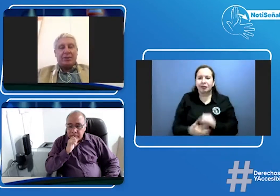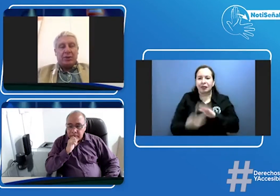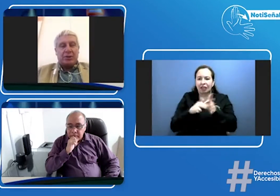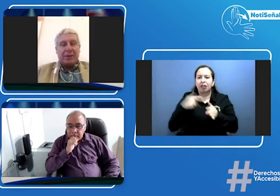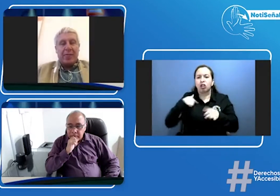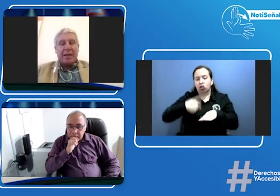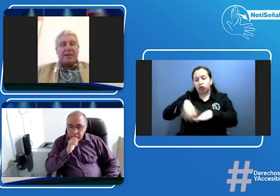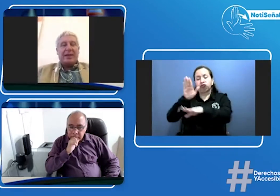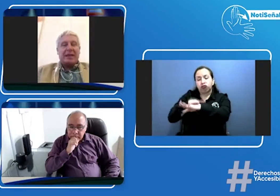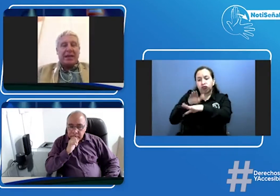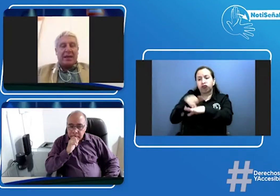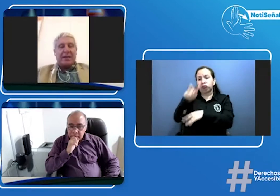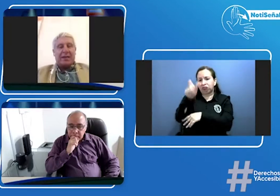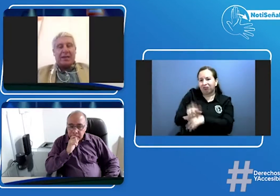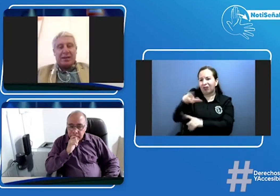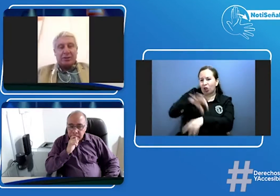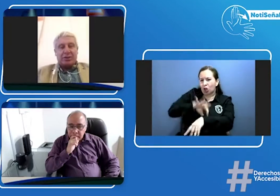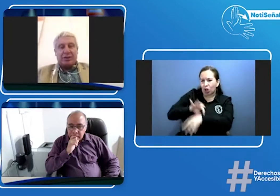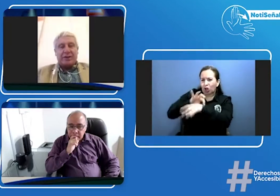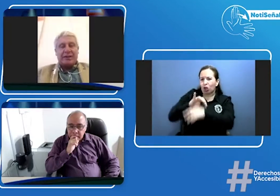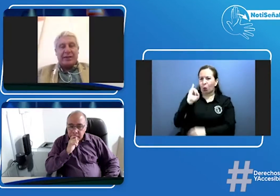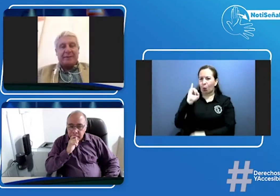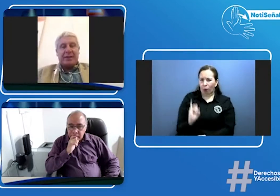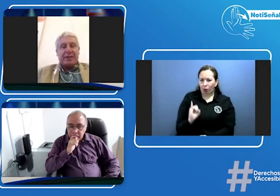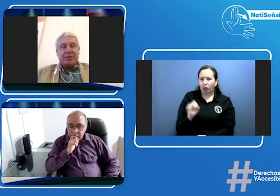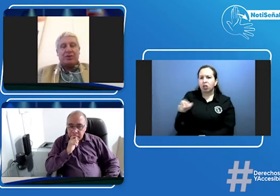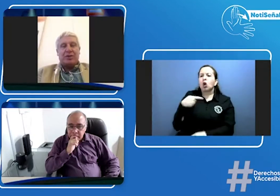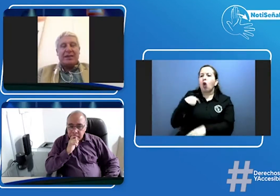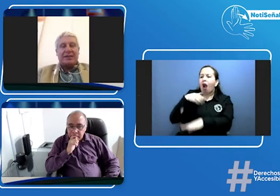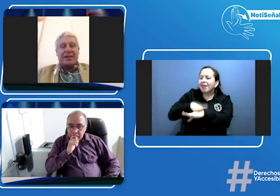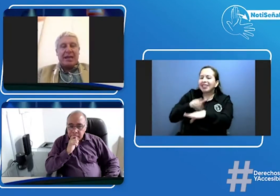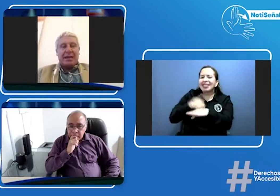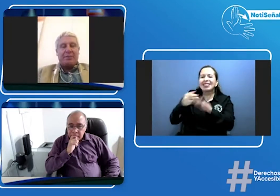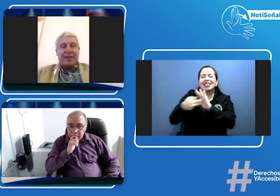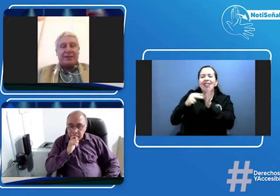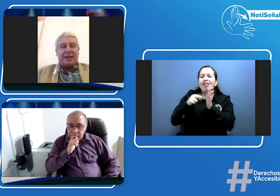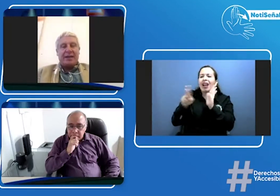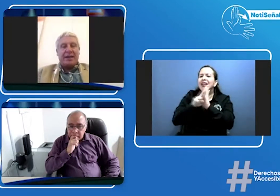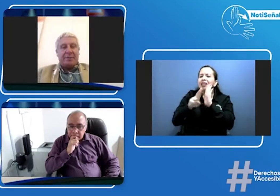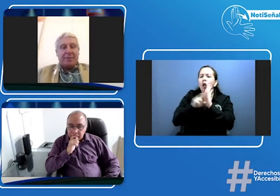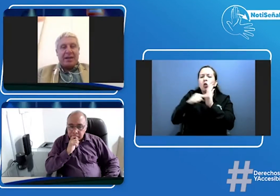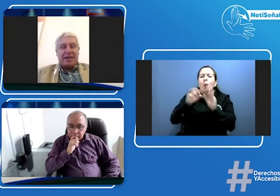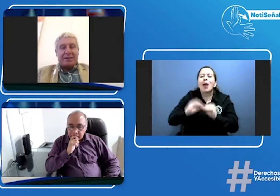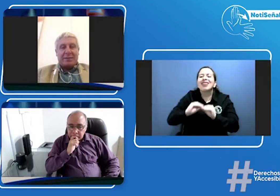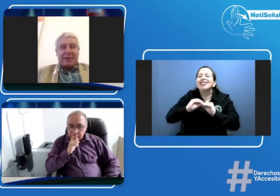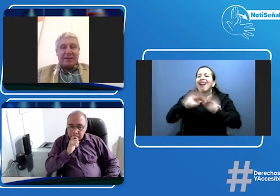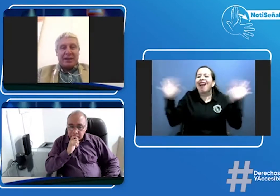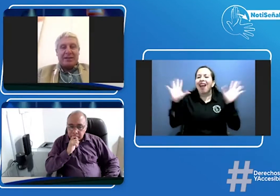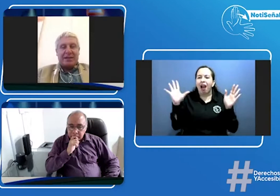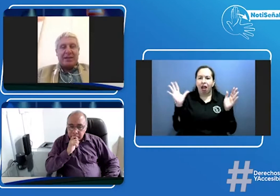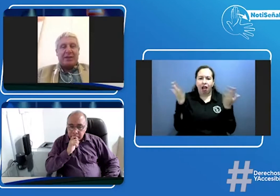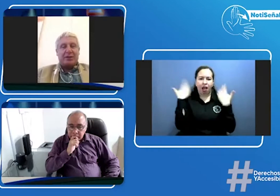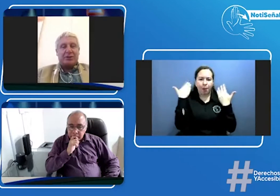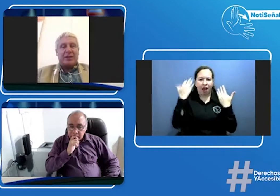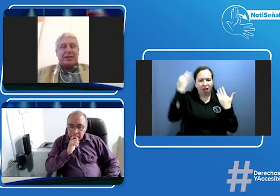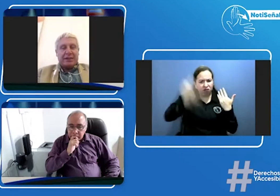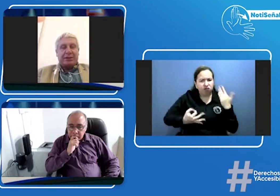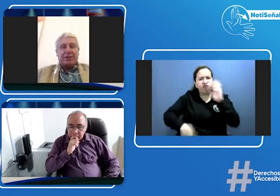Lotto de que la resolución debe ser mucho más clara y práctica para que se parametrice en los centros de